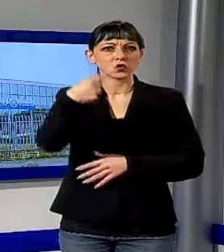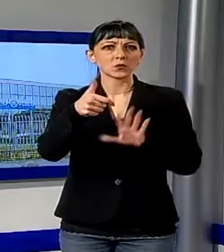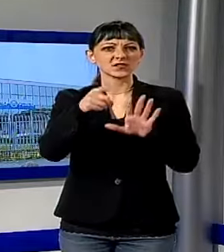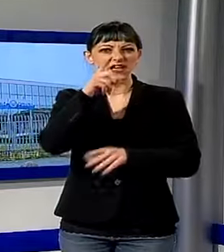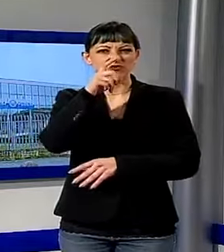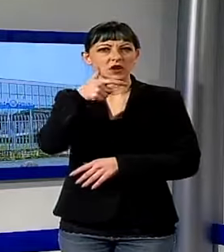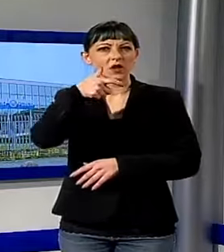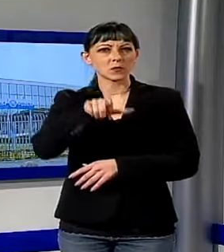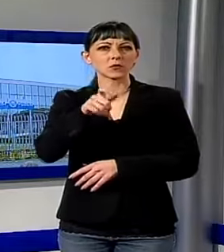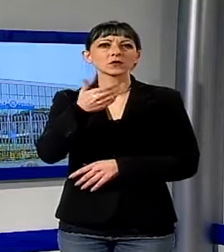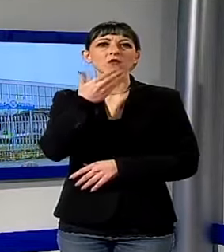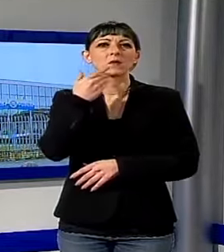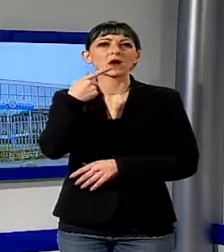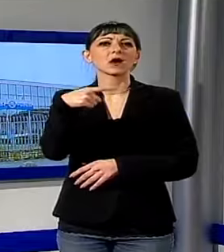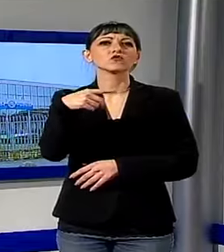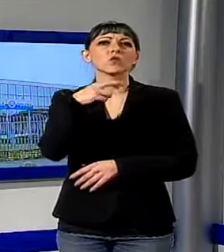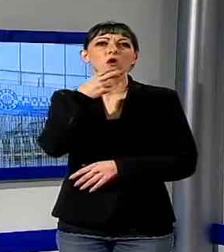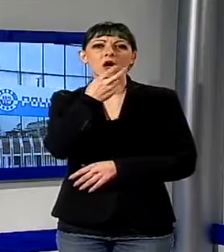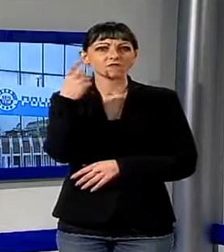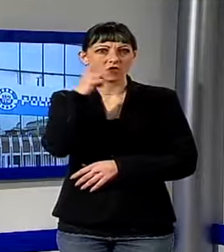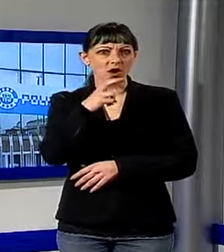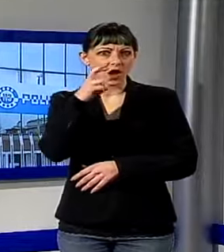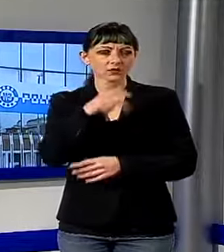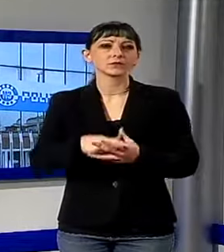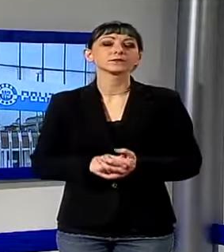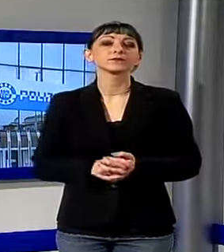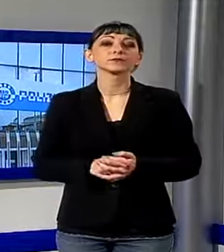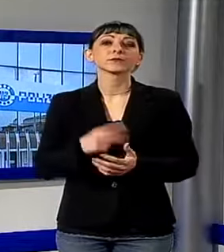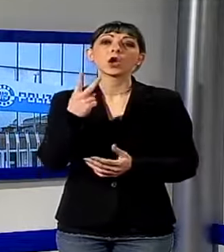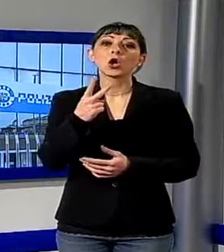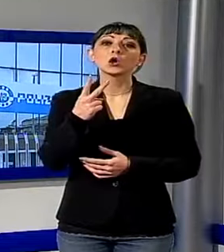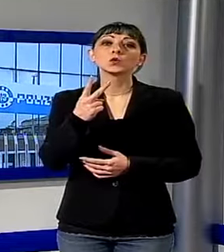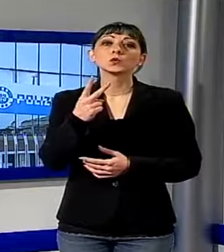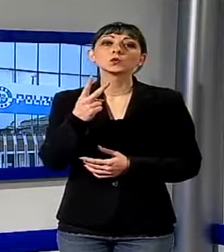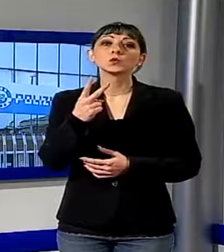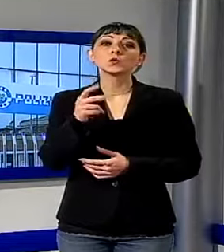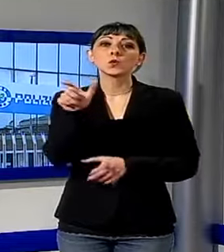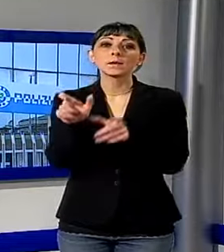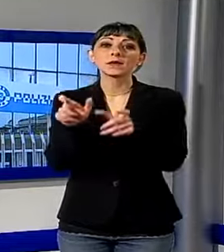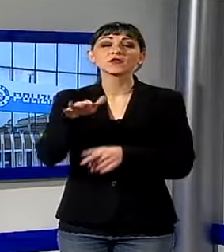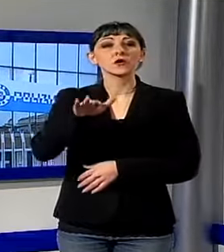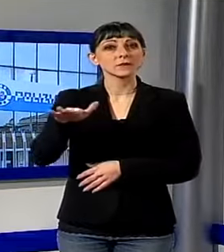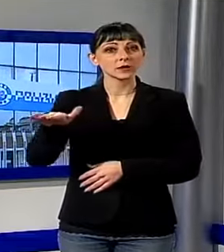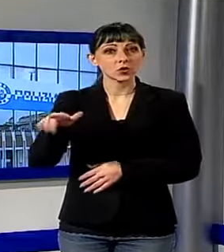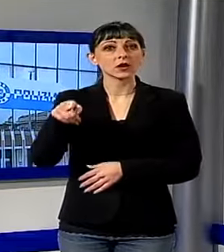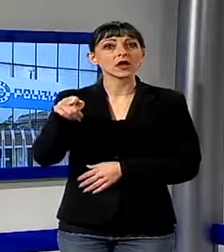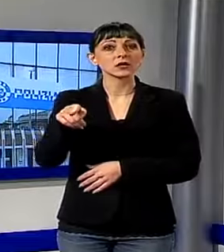presente il suo legale. Anche due minorenni che dopo il Natale trascorreranno anche San Silvezzo nei rispettivi centri di accoglienza